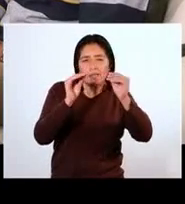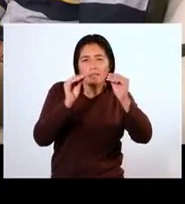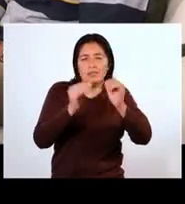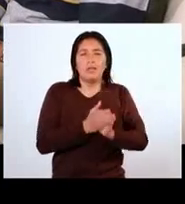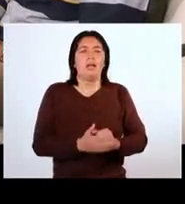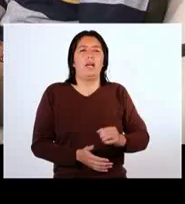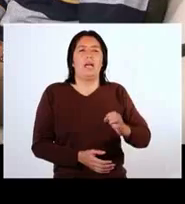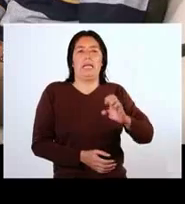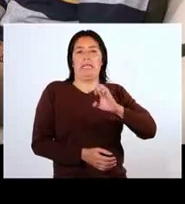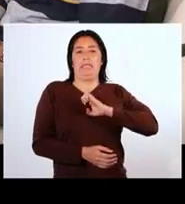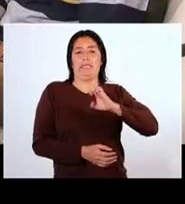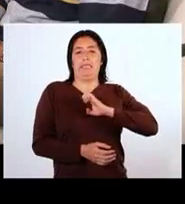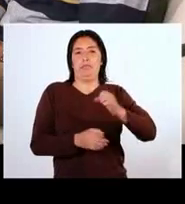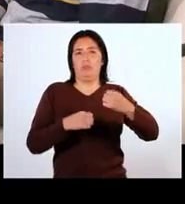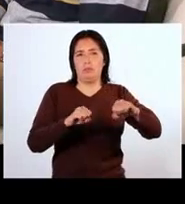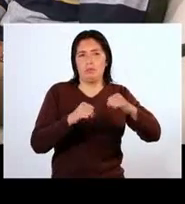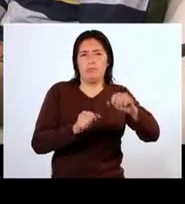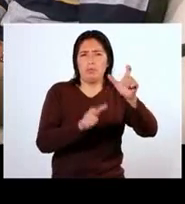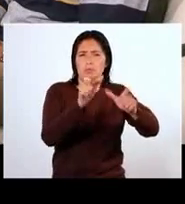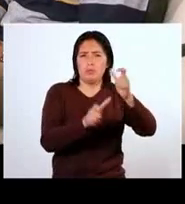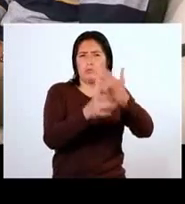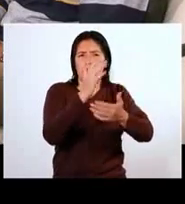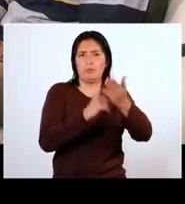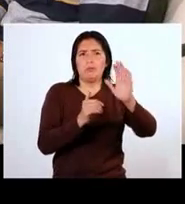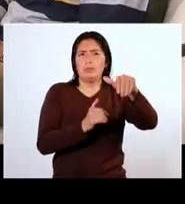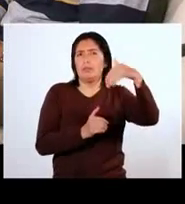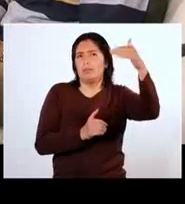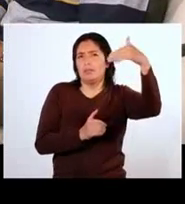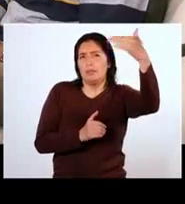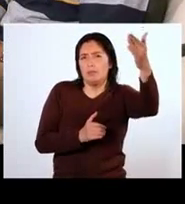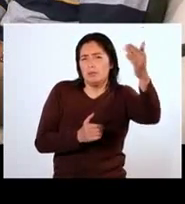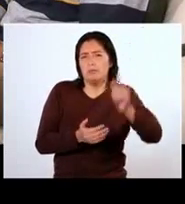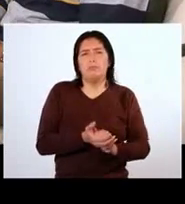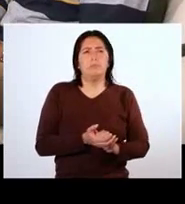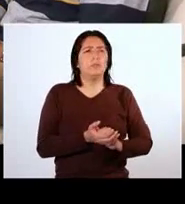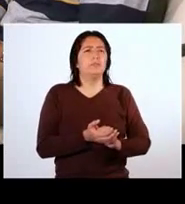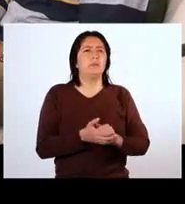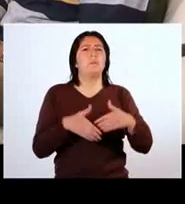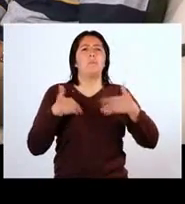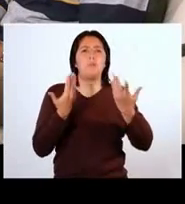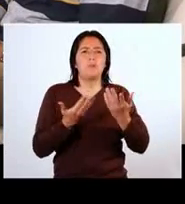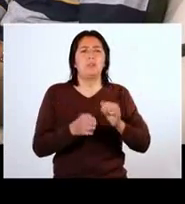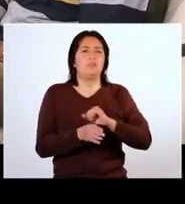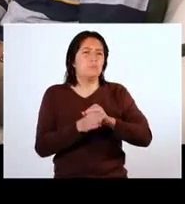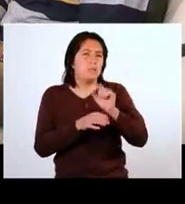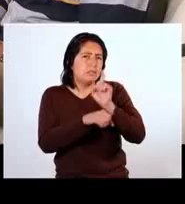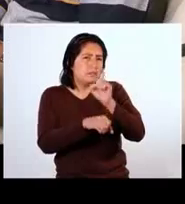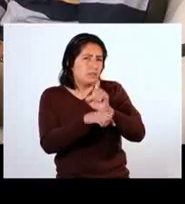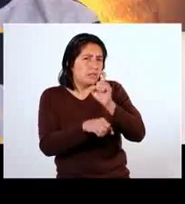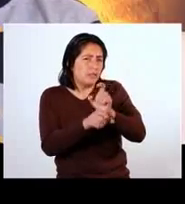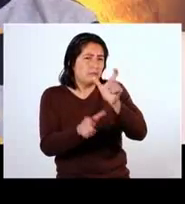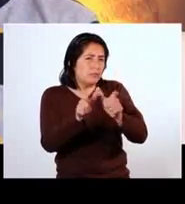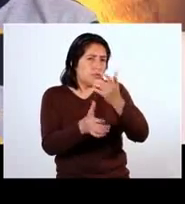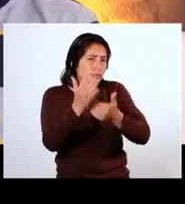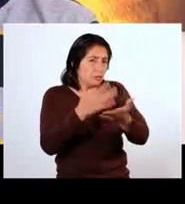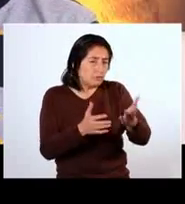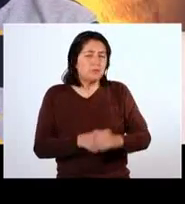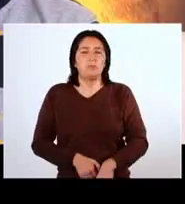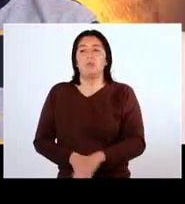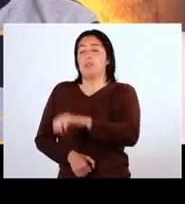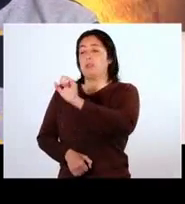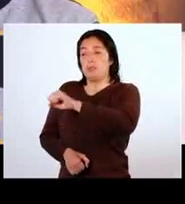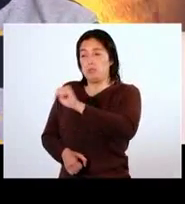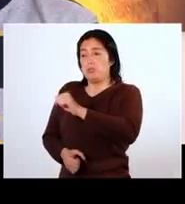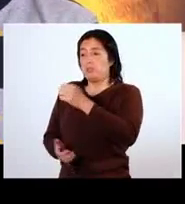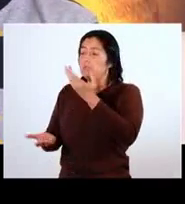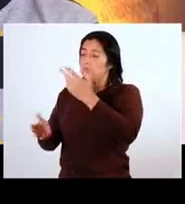entrenadores deportivos, personas con discapacidad que mañana o más tarde van a poder entrenar a personas con discapacidad. Sí, dentro de nuestros